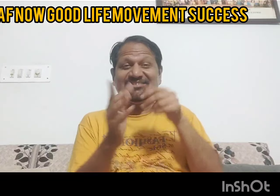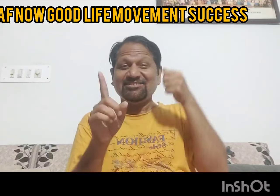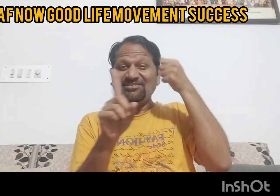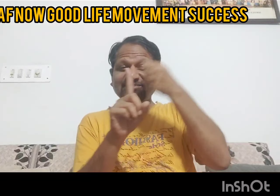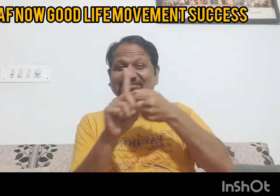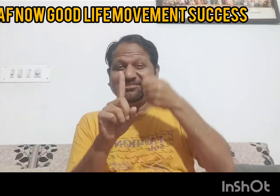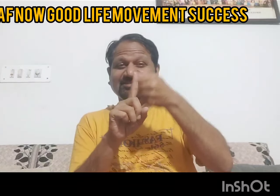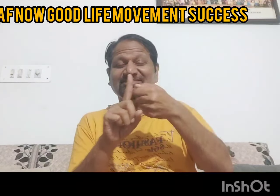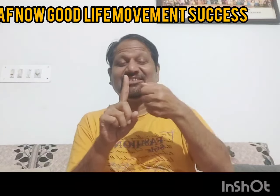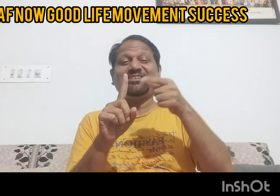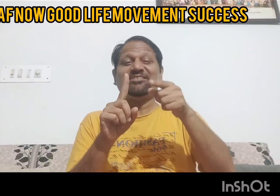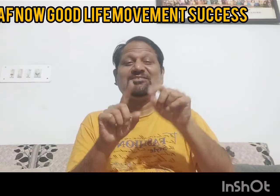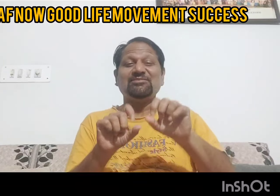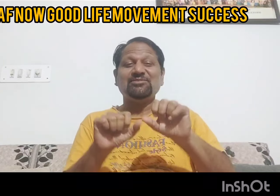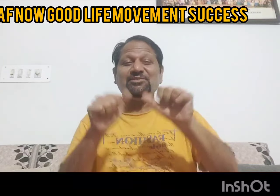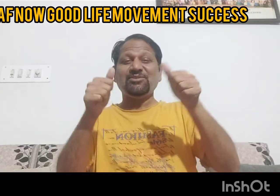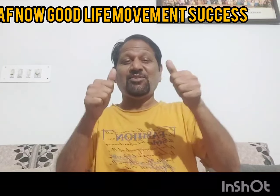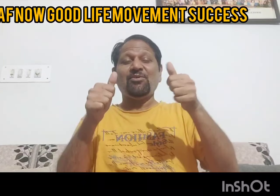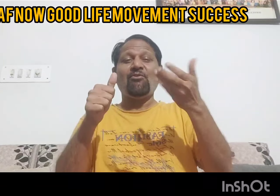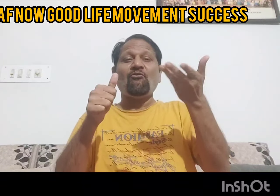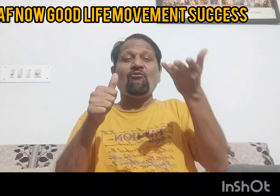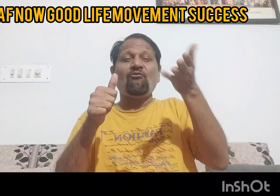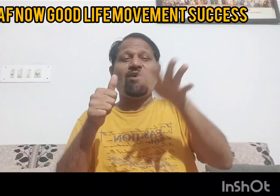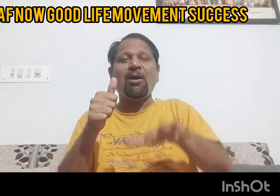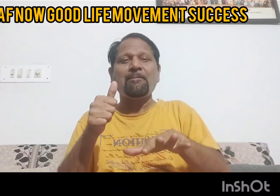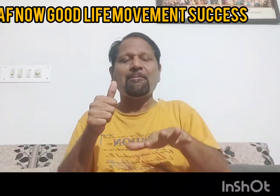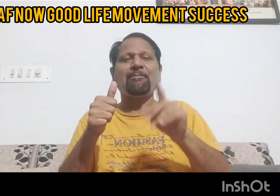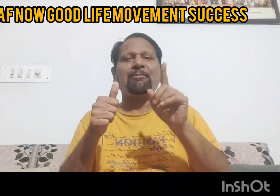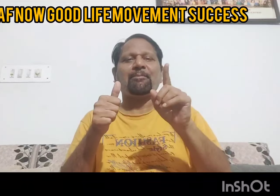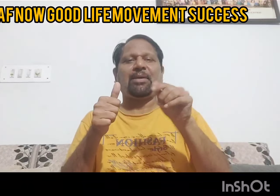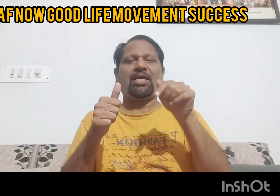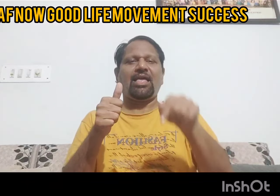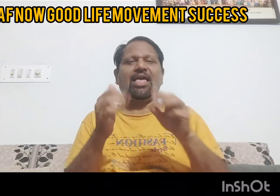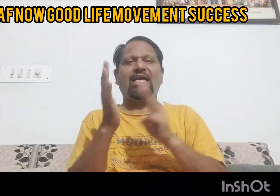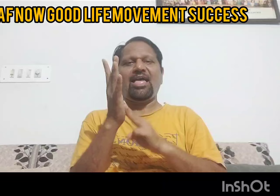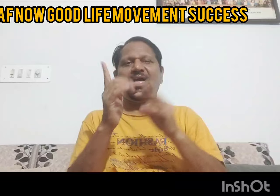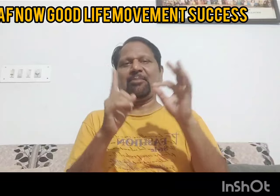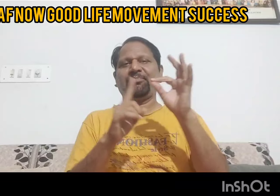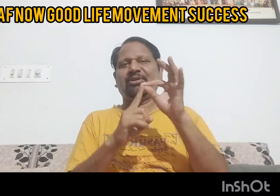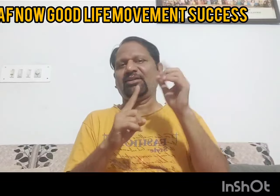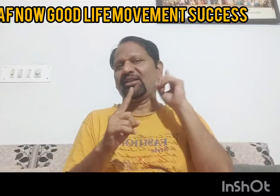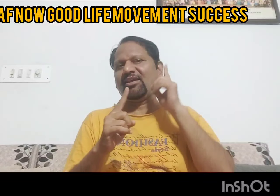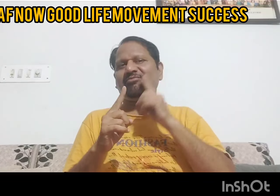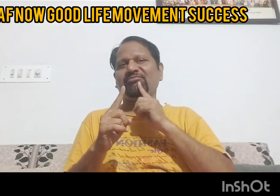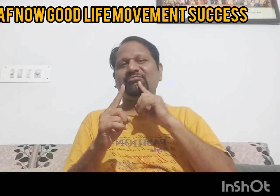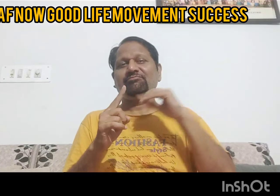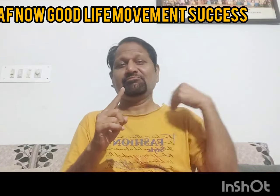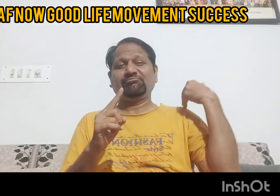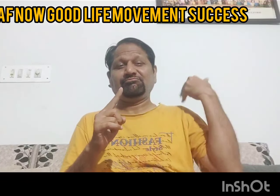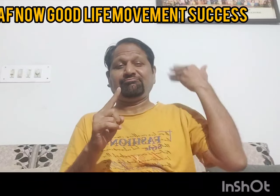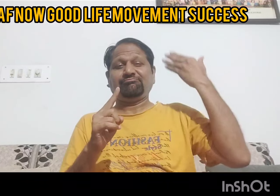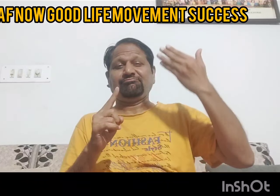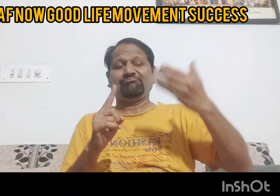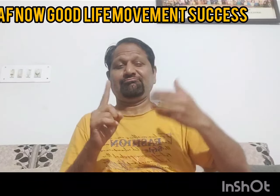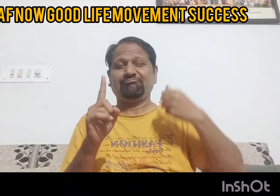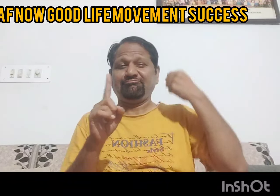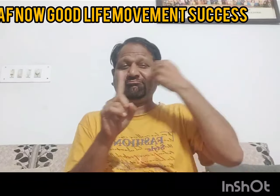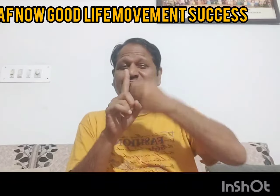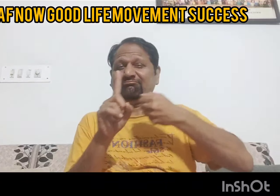ये जो लगातार संघर्ष है जो लगातार प्रयास है मद्प्रदेश के जो मुख बदिर समुदाय ने